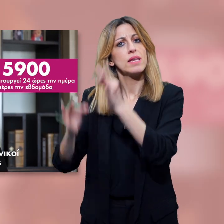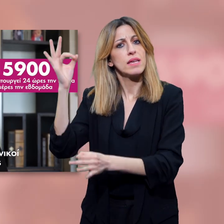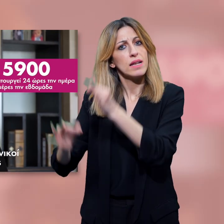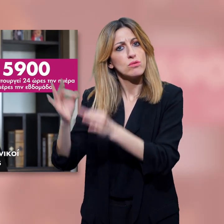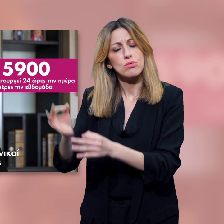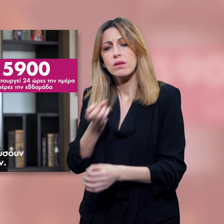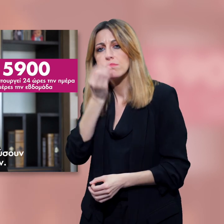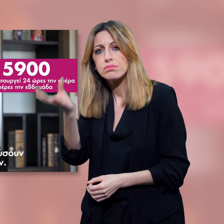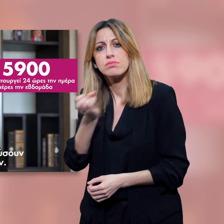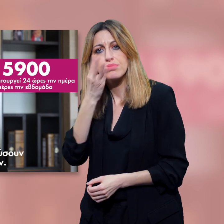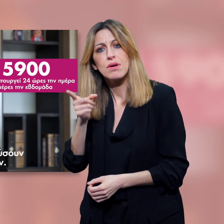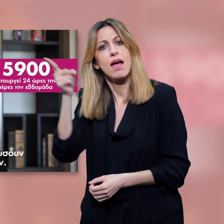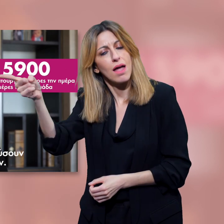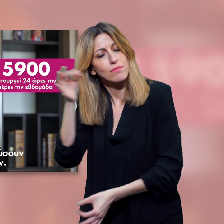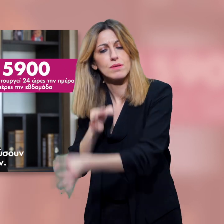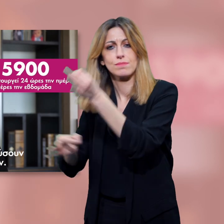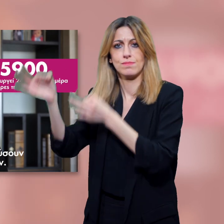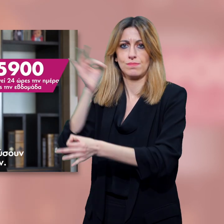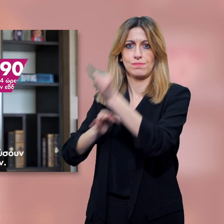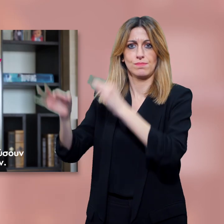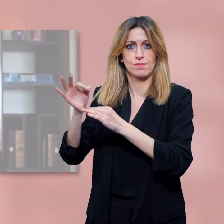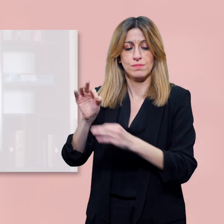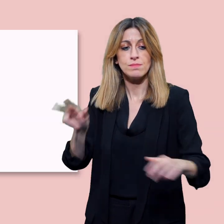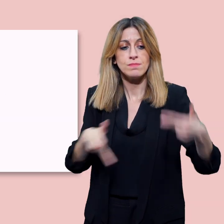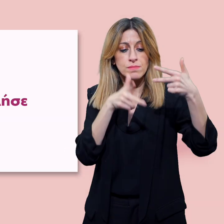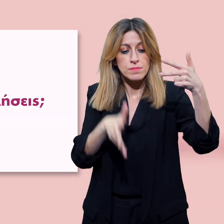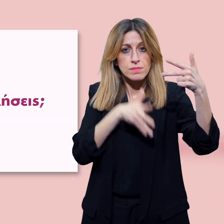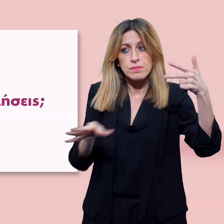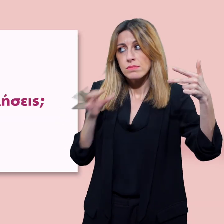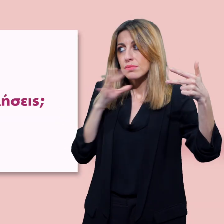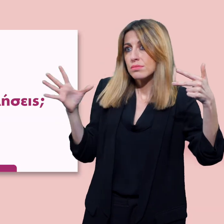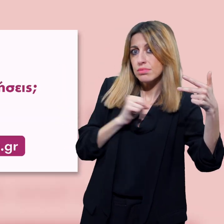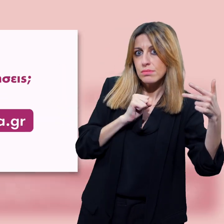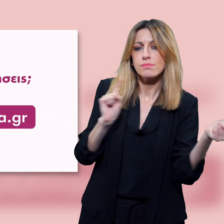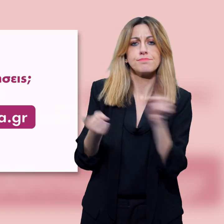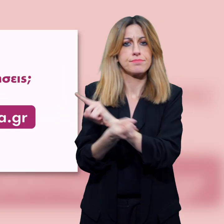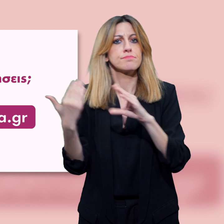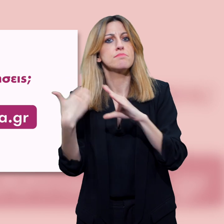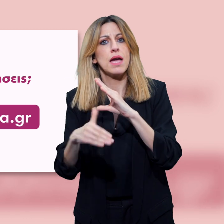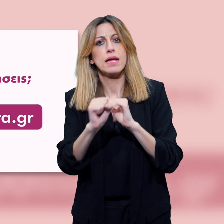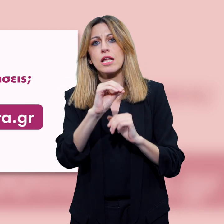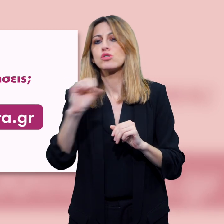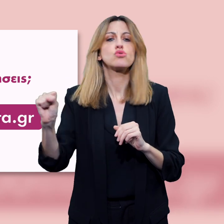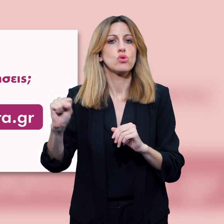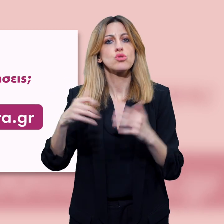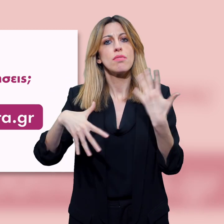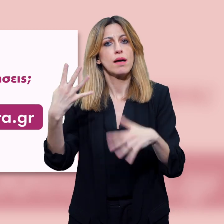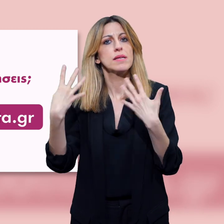κοινωνική λειτουργή της γραμμής θα είναι εκεί για να σε ακούσουν και να σας συμβουλεύσουν. Δεν μπορείς να μιλήσεις. Στείλε mail στο